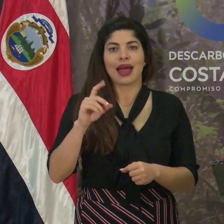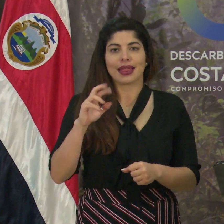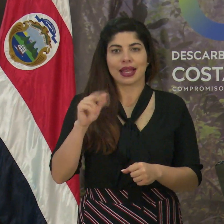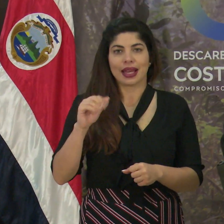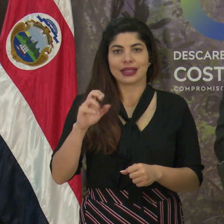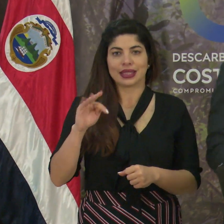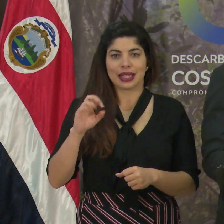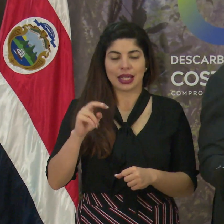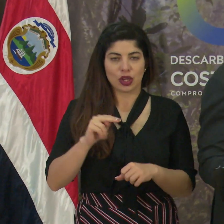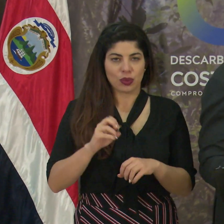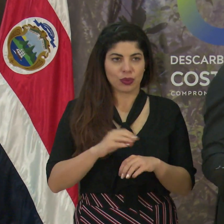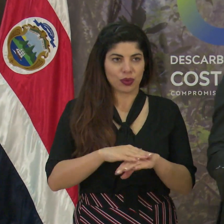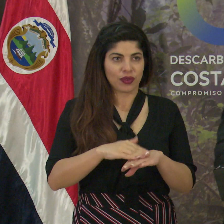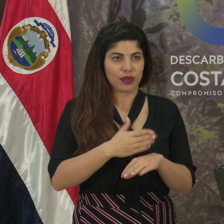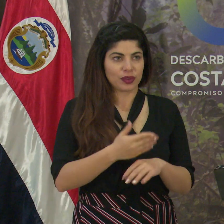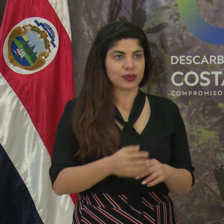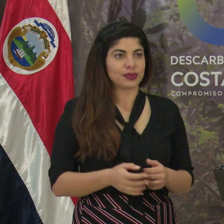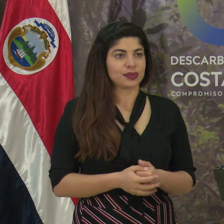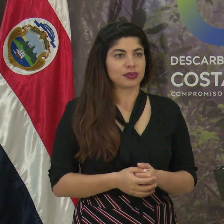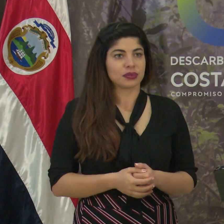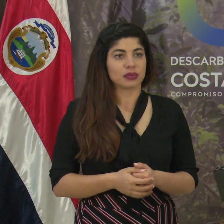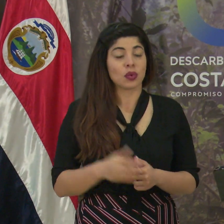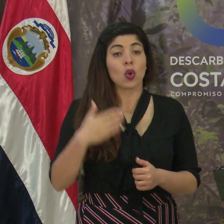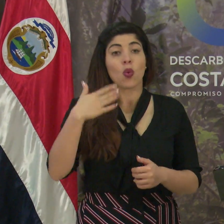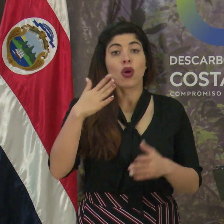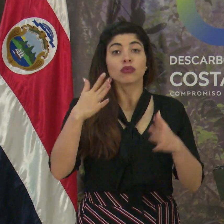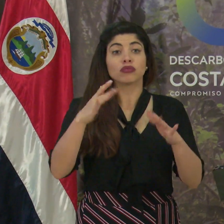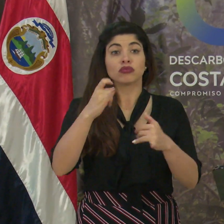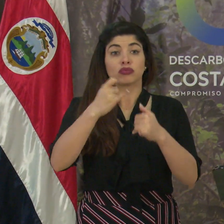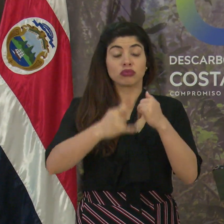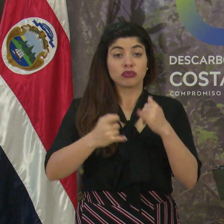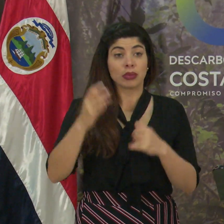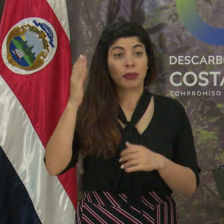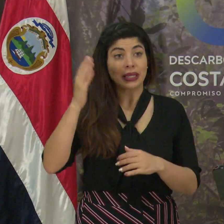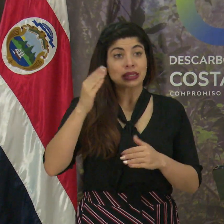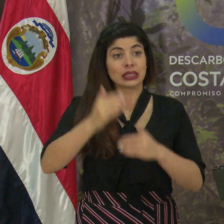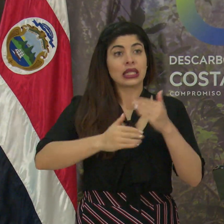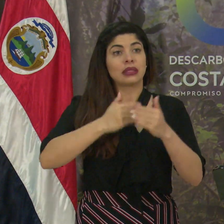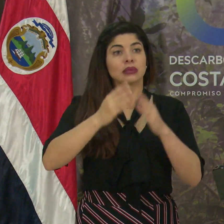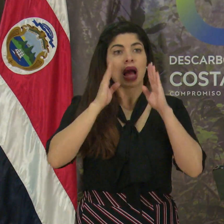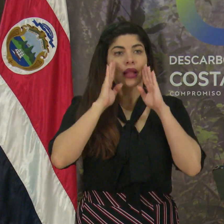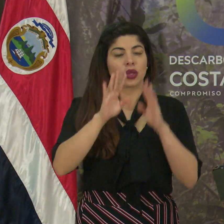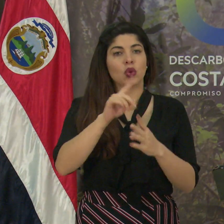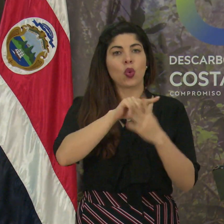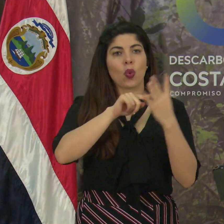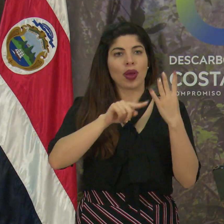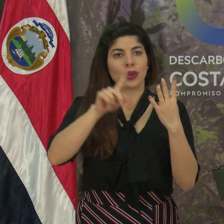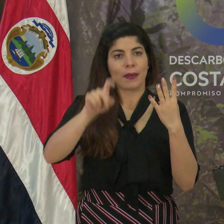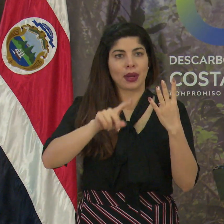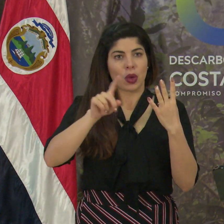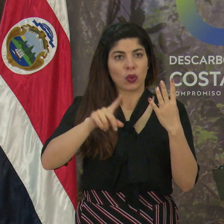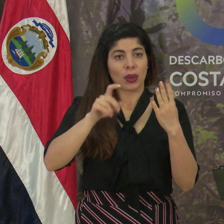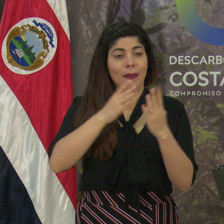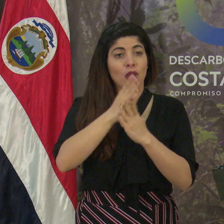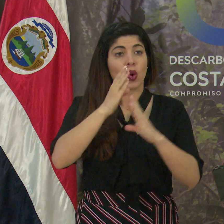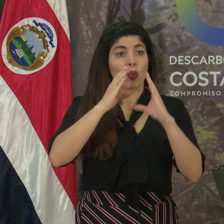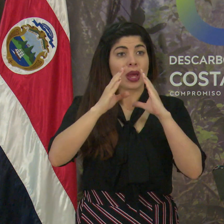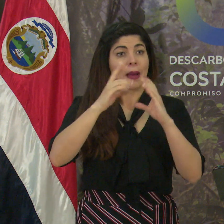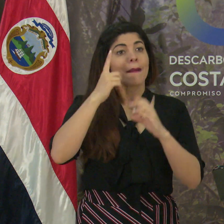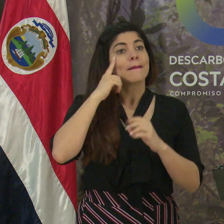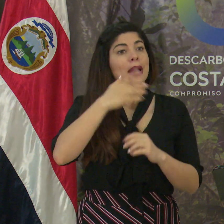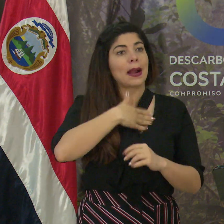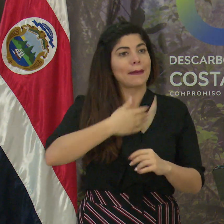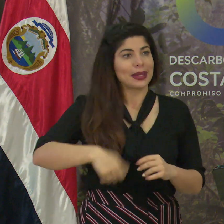Centeno, por favor. Cuando una vez que concluya la presentación, atenderemos cuatro consultas de los medios de comunicación para que el señor